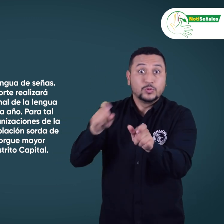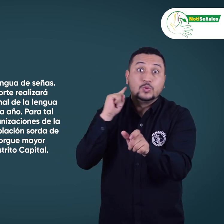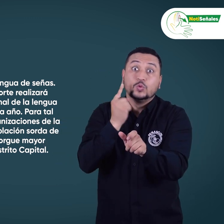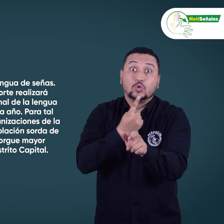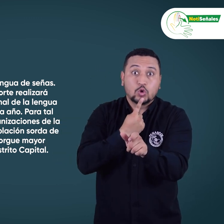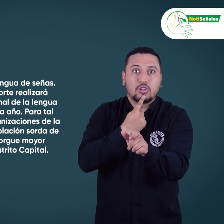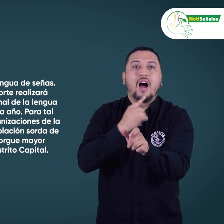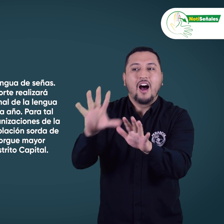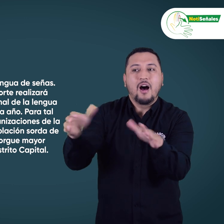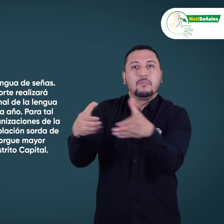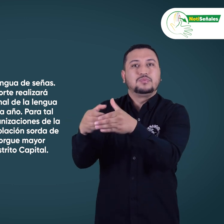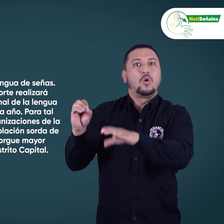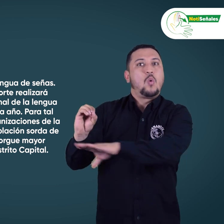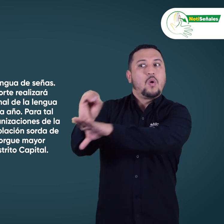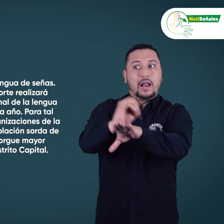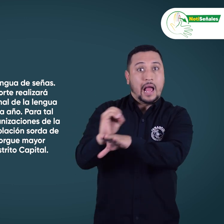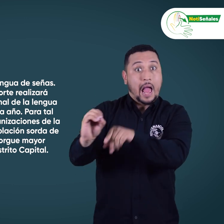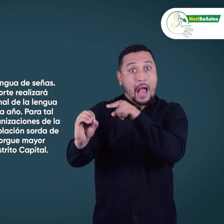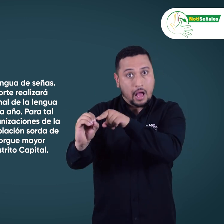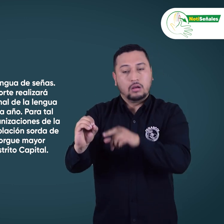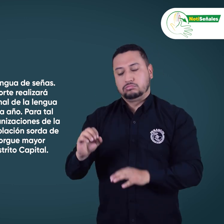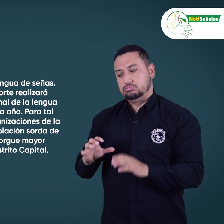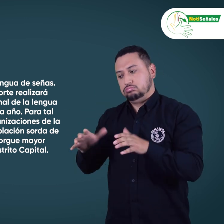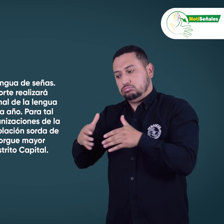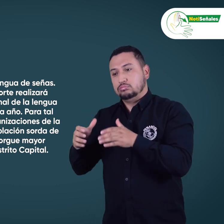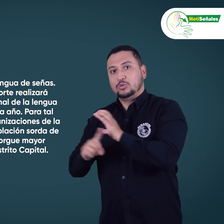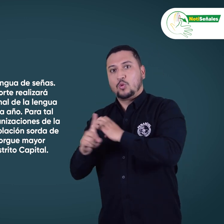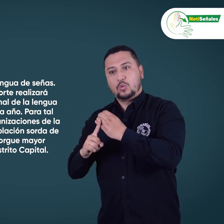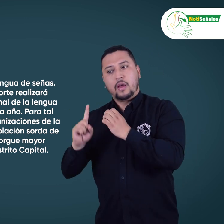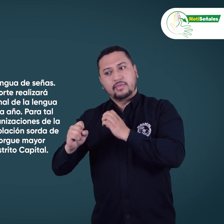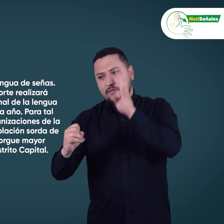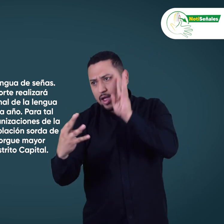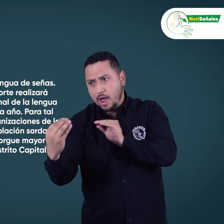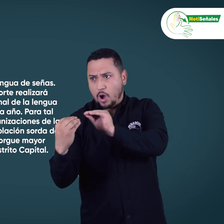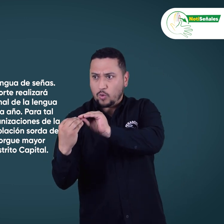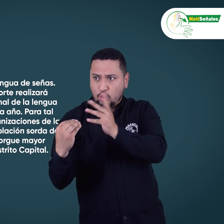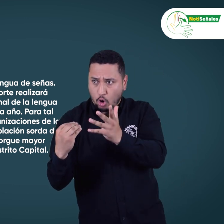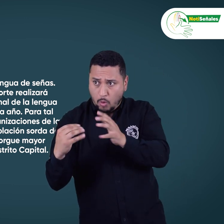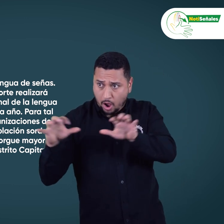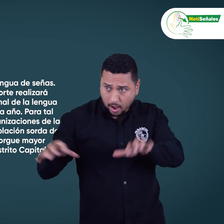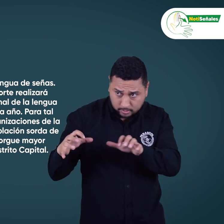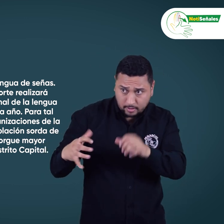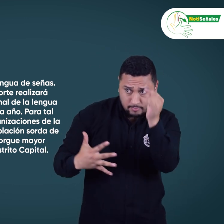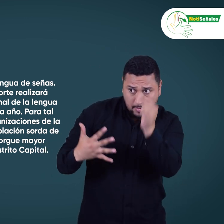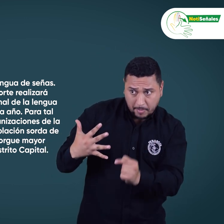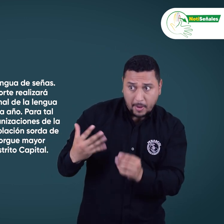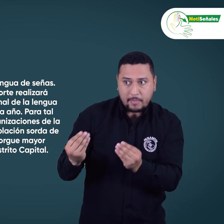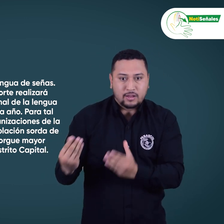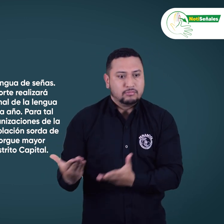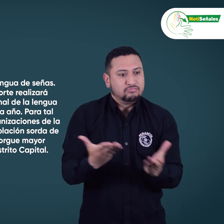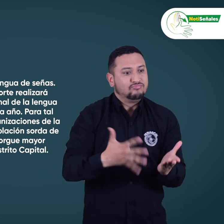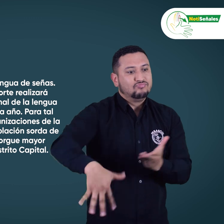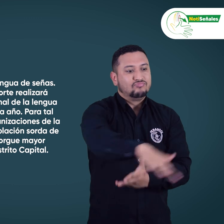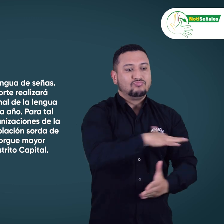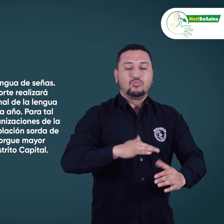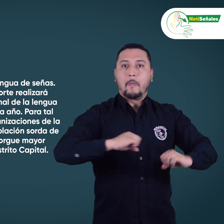sociedad civil que representen a la población sorda de la ciudad, con el fin de que se le otorgue mayor visibilidad